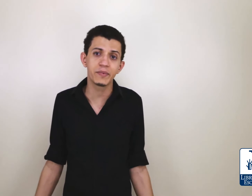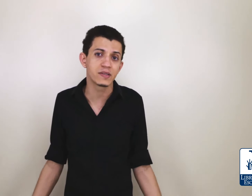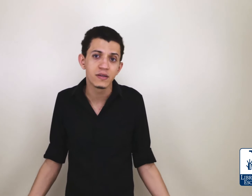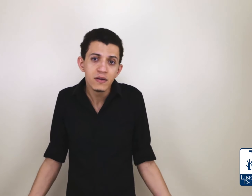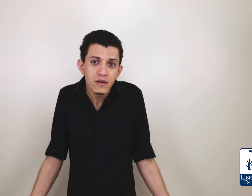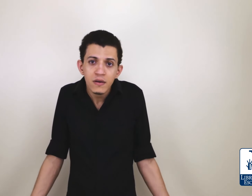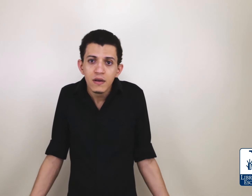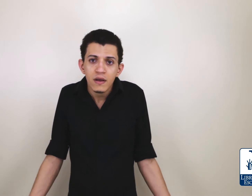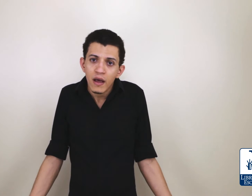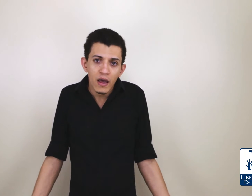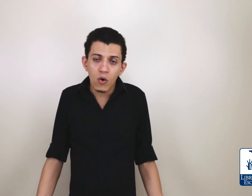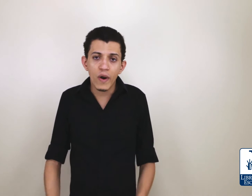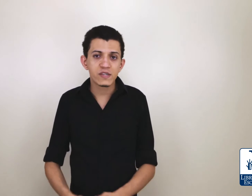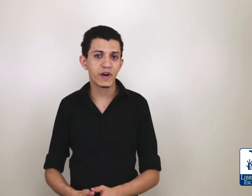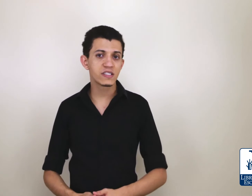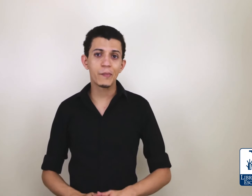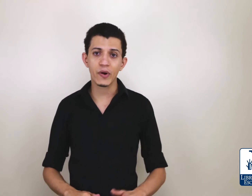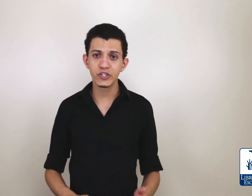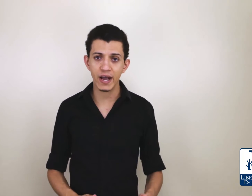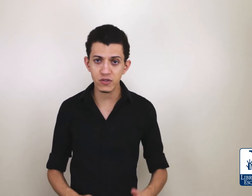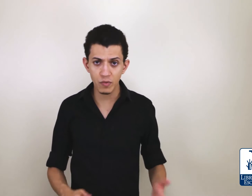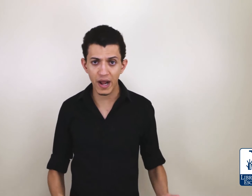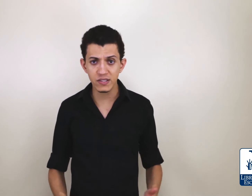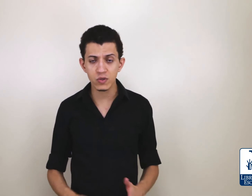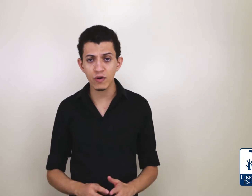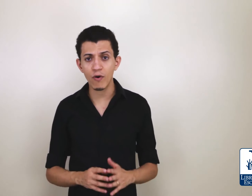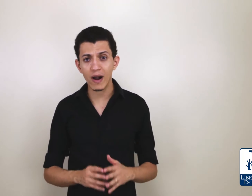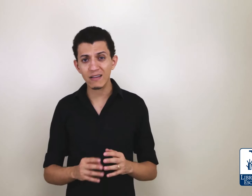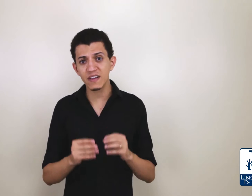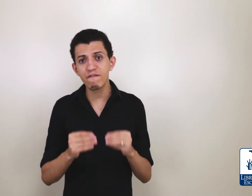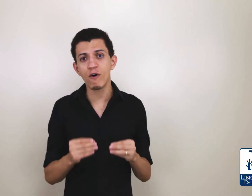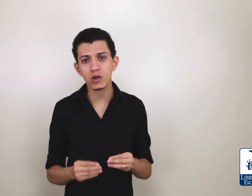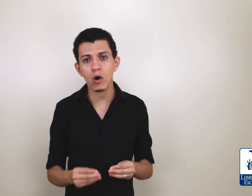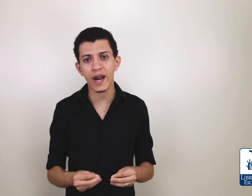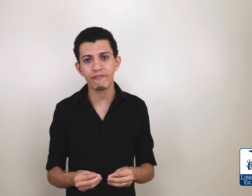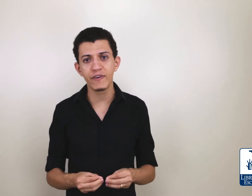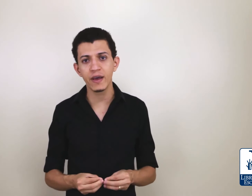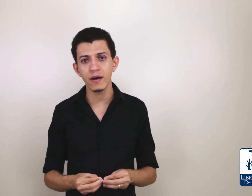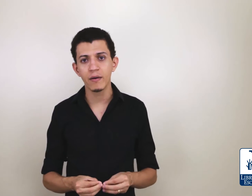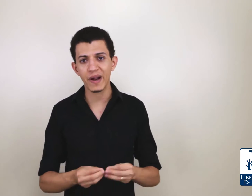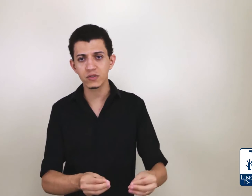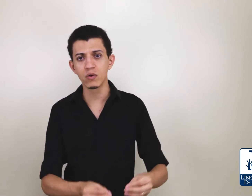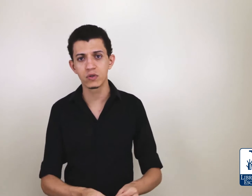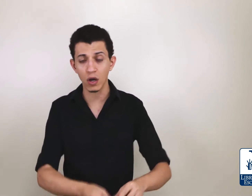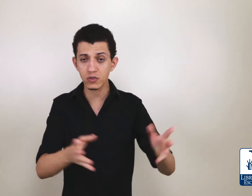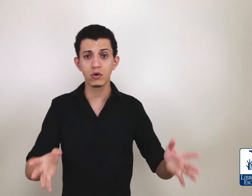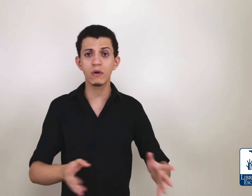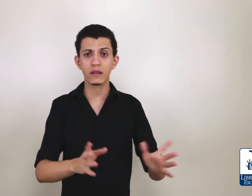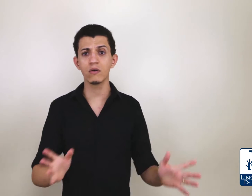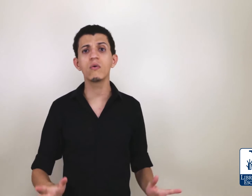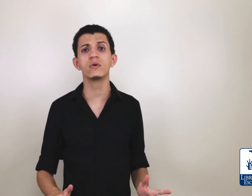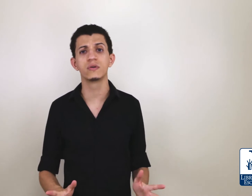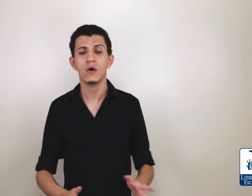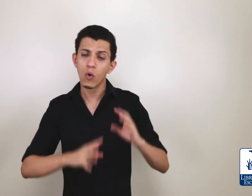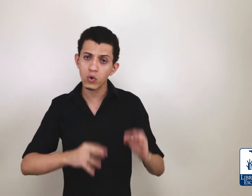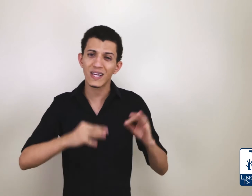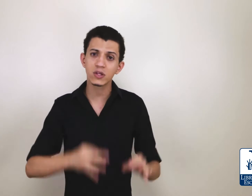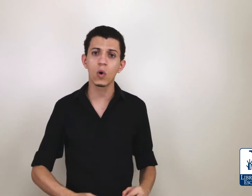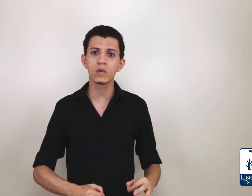Libras. Eu conheço, por exemplo, projetos no Brasil que são focados em fotografia para surdos. Só surdo entra num curso. O curso é todo